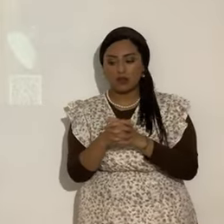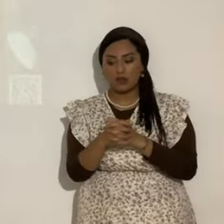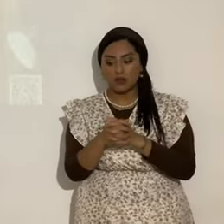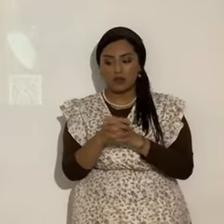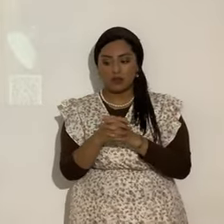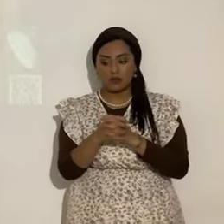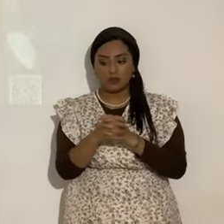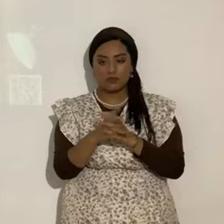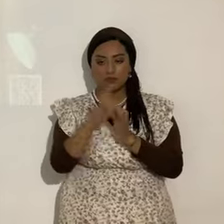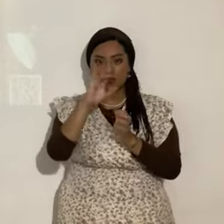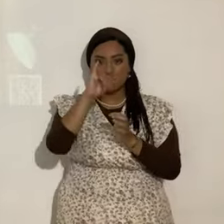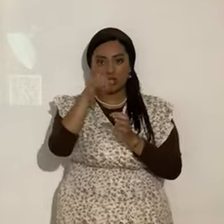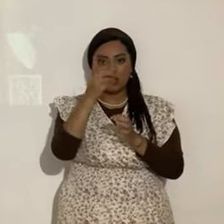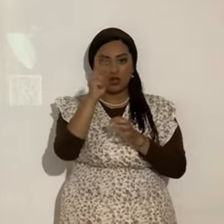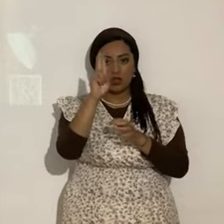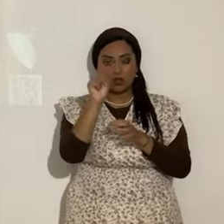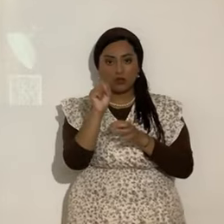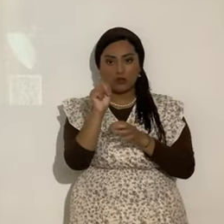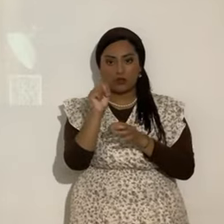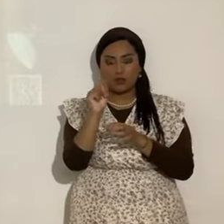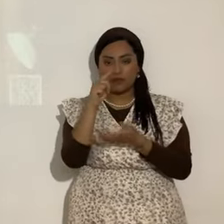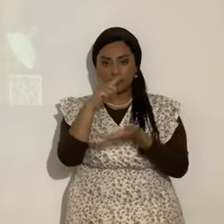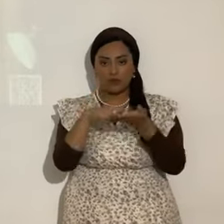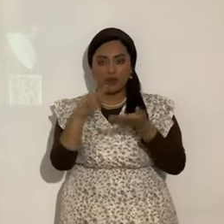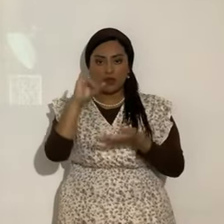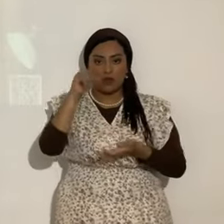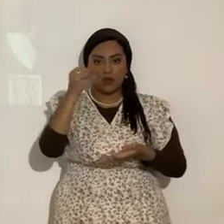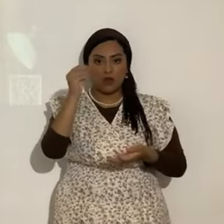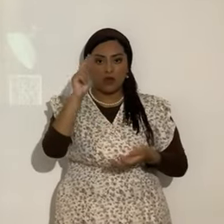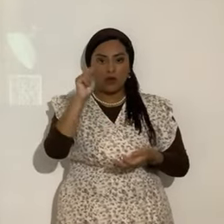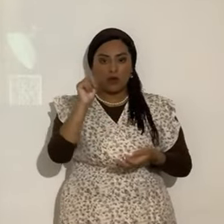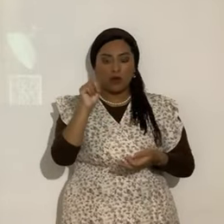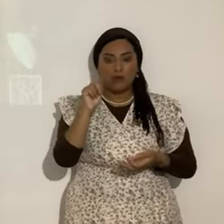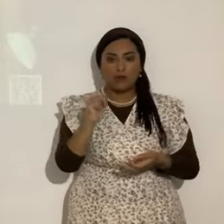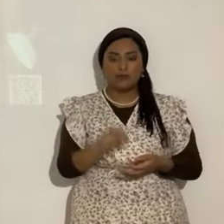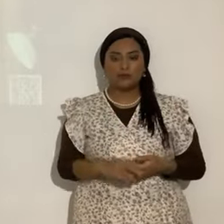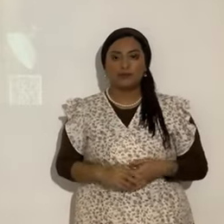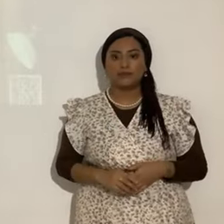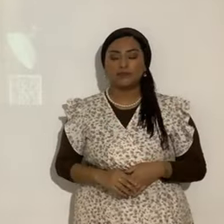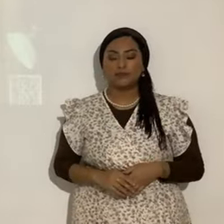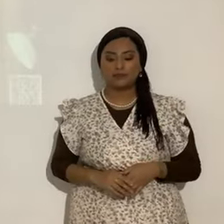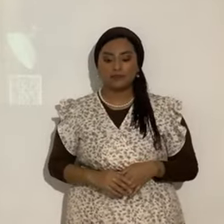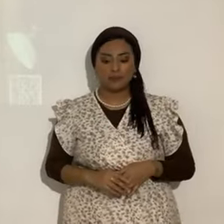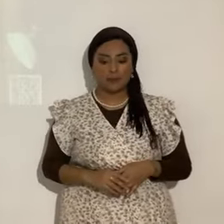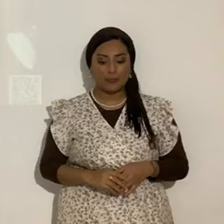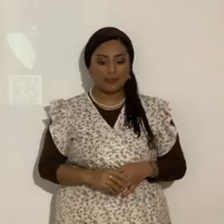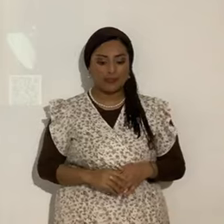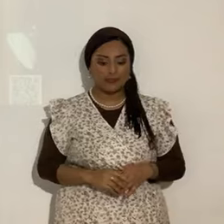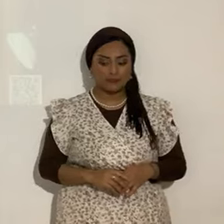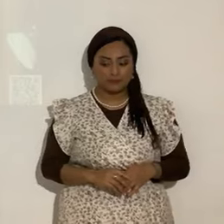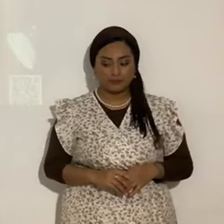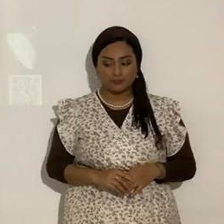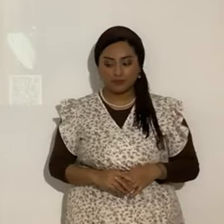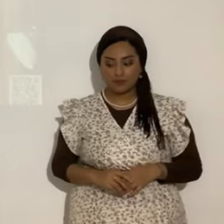A Juan. Vamos a buscar Juan. Sí por favor. Les digo ahorita el verso. ¿De acuerdo?